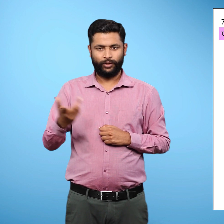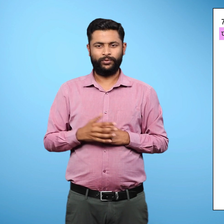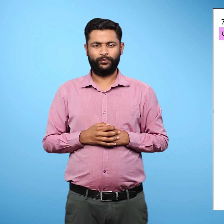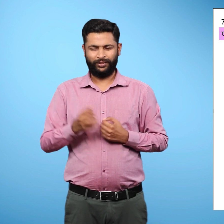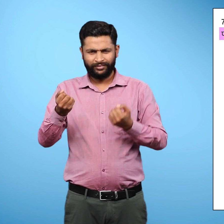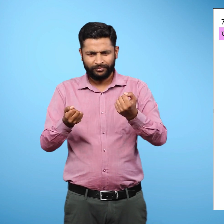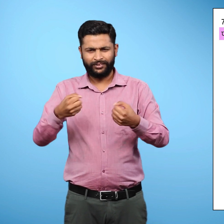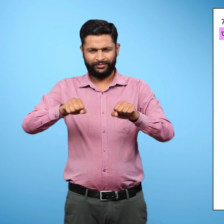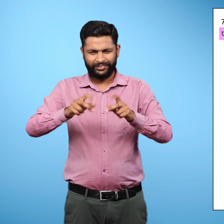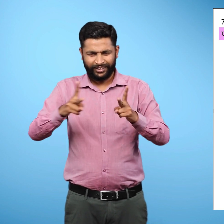बताईए